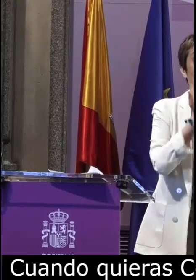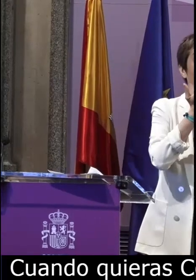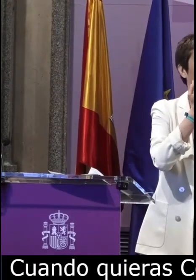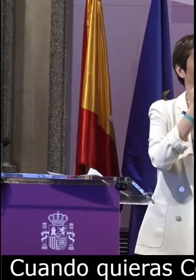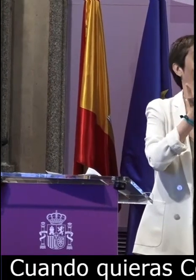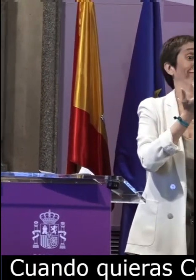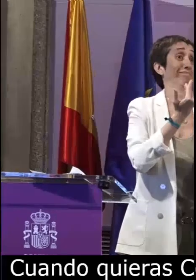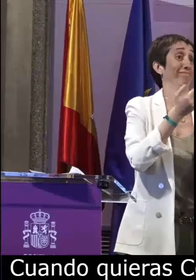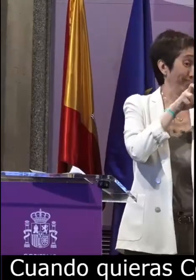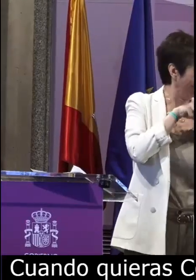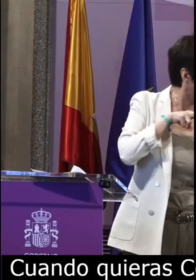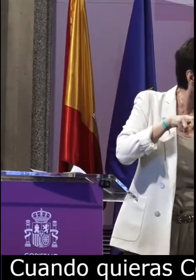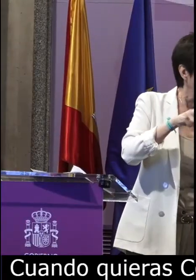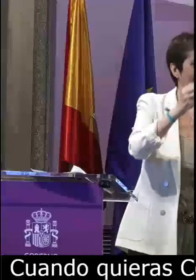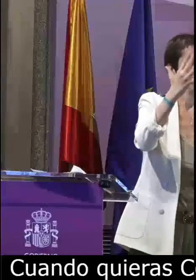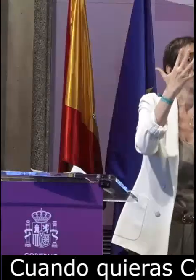Buenos días